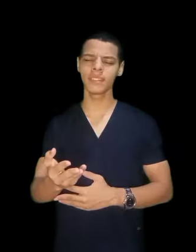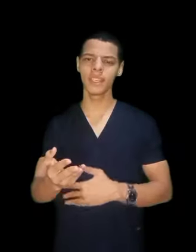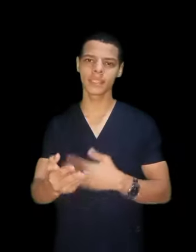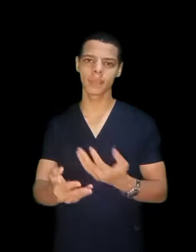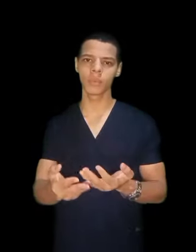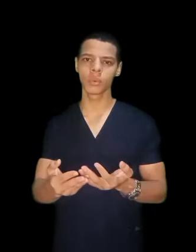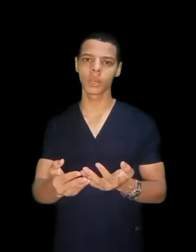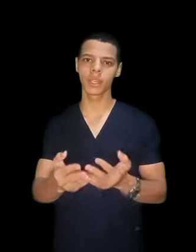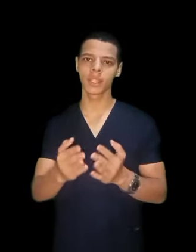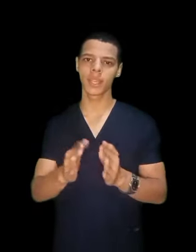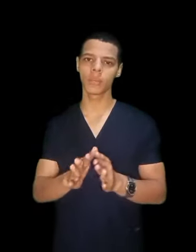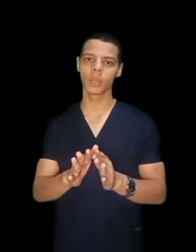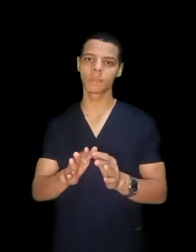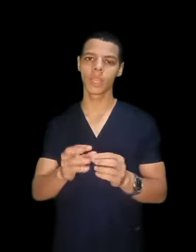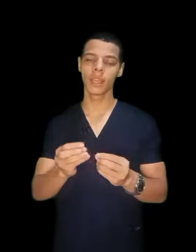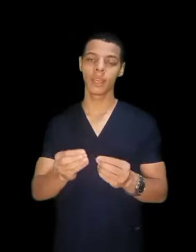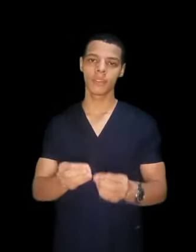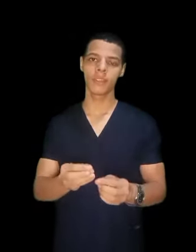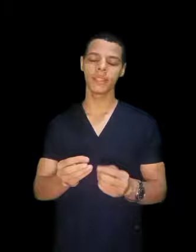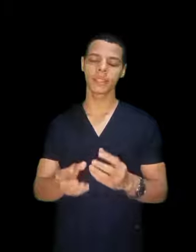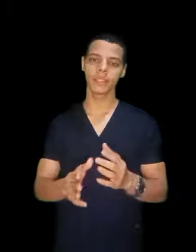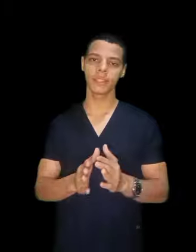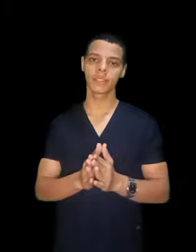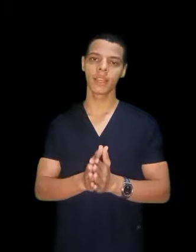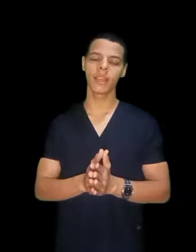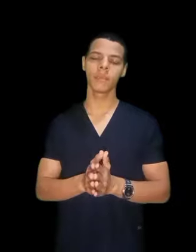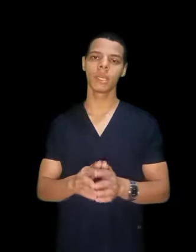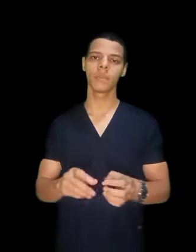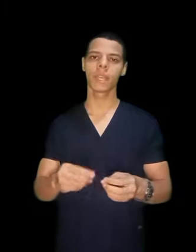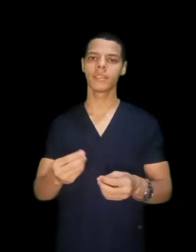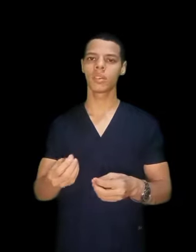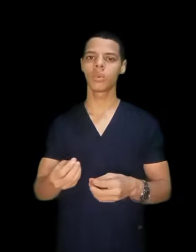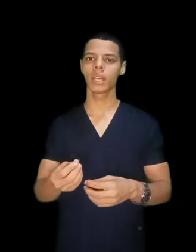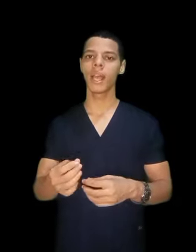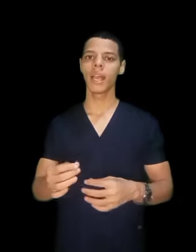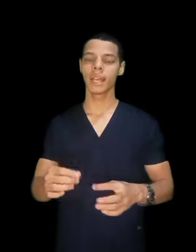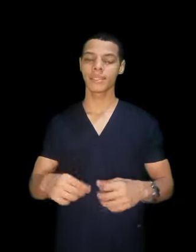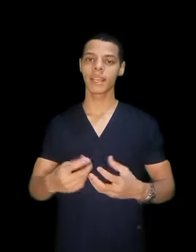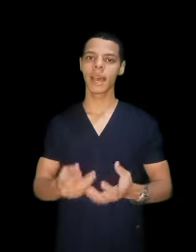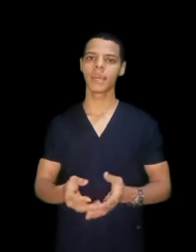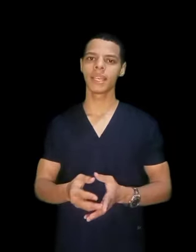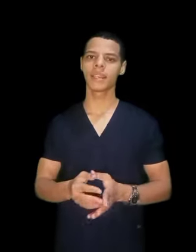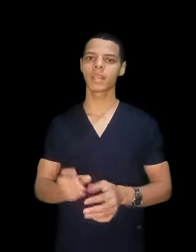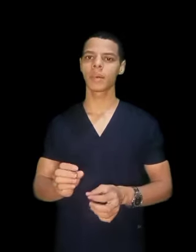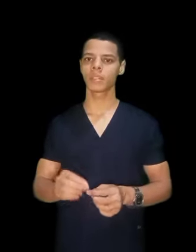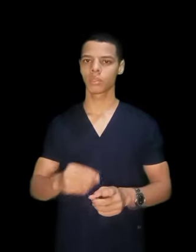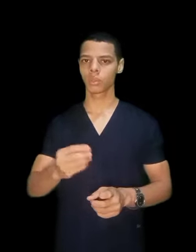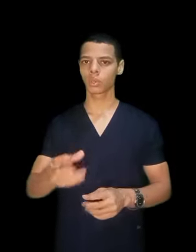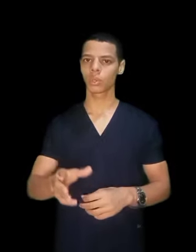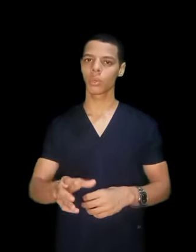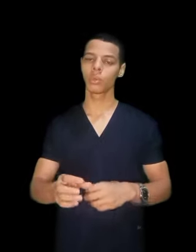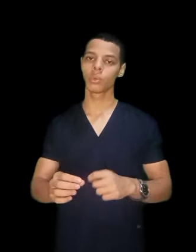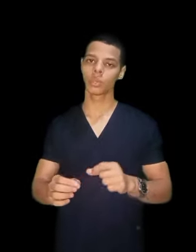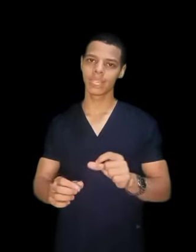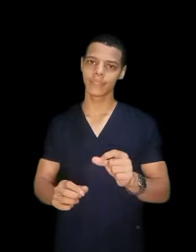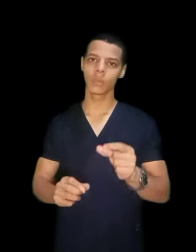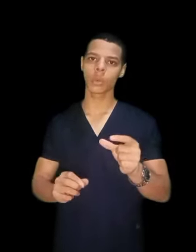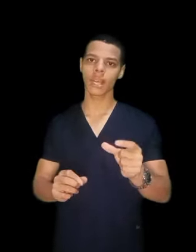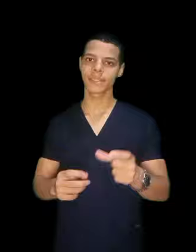فني هتسميه ممرض المهم فني التغدير ده بيبدأ ان هو اثناء العملية طبعا الدكتور يقول له ادي جرعة